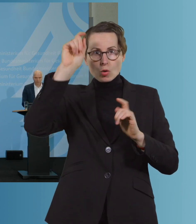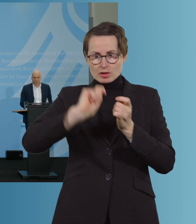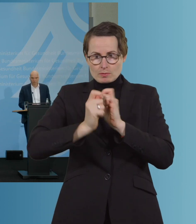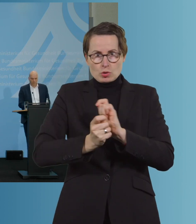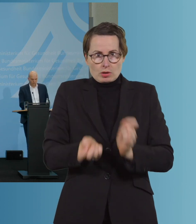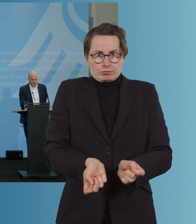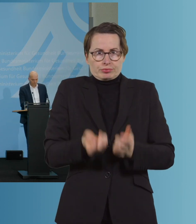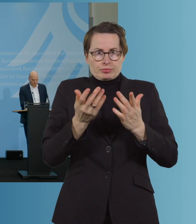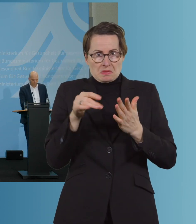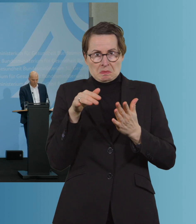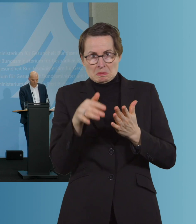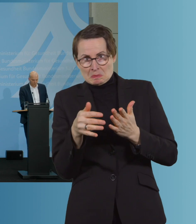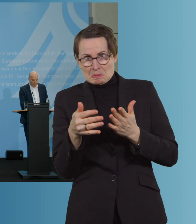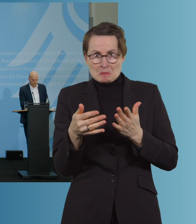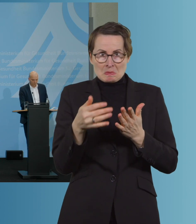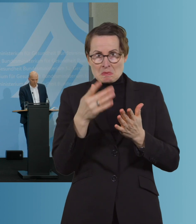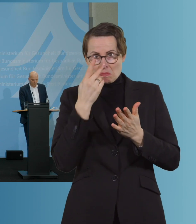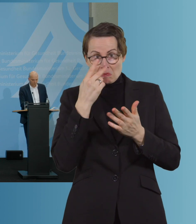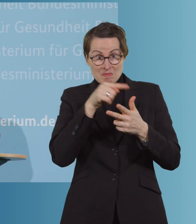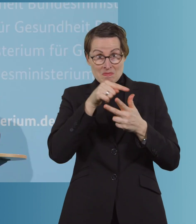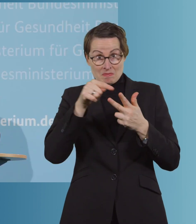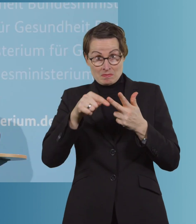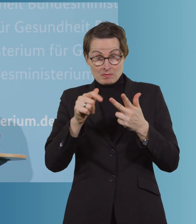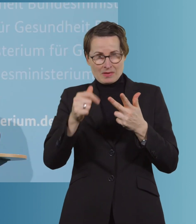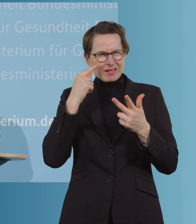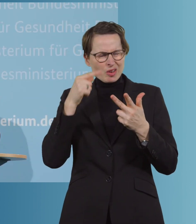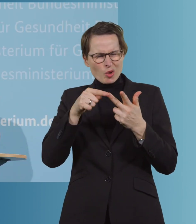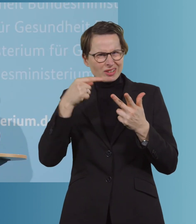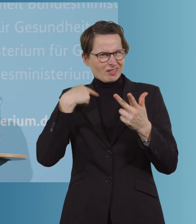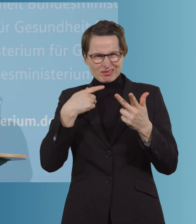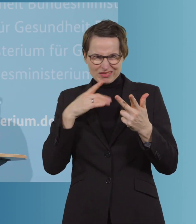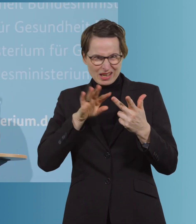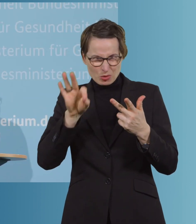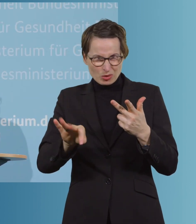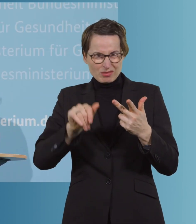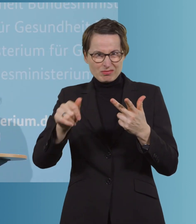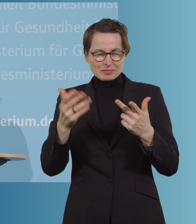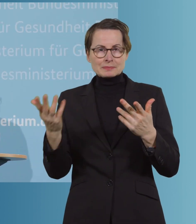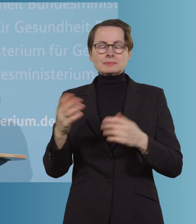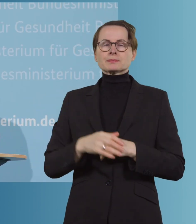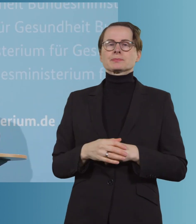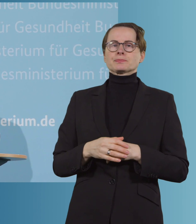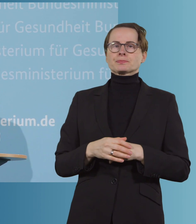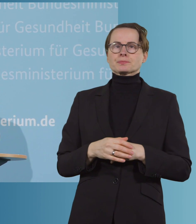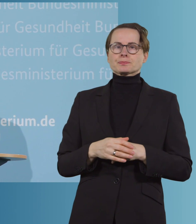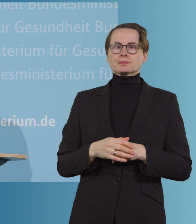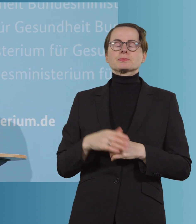AstraZeneca daran nicht so gut wirken wird? Zuerst einmal gilt grundsätzlich die empfohlene und in der Verordnung auch